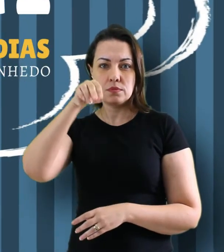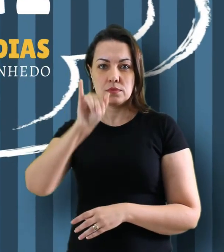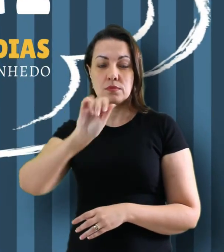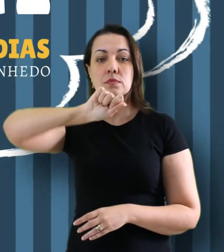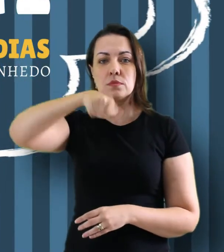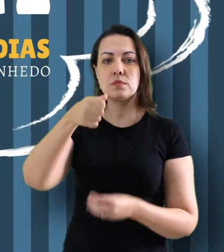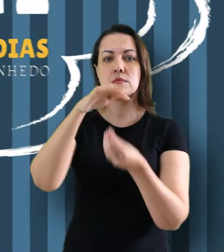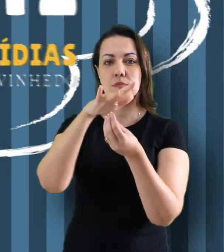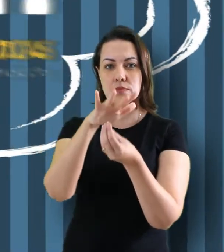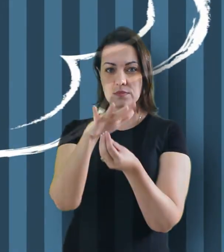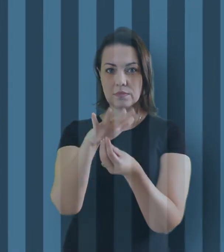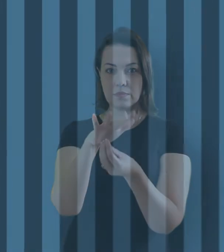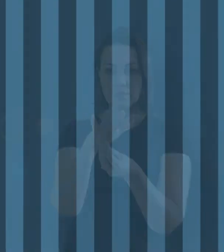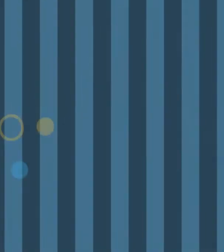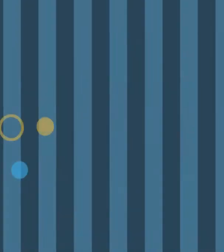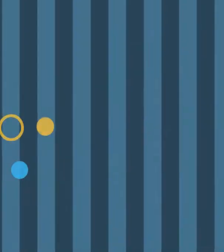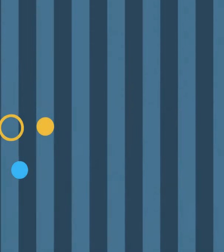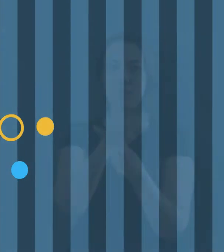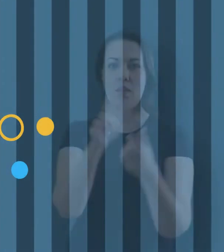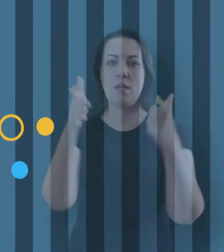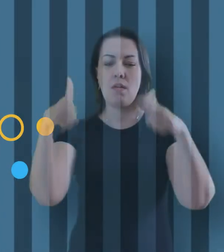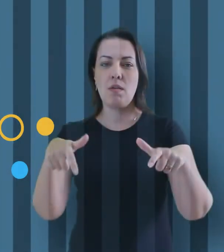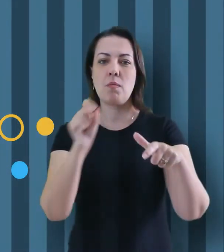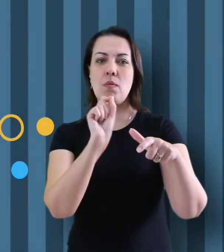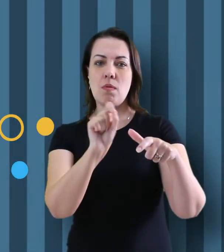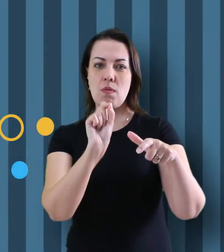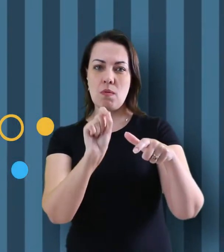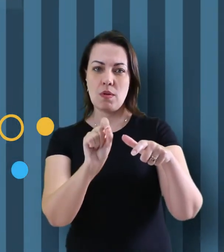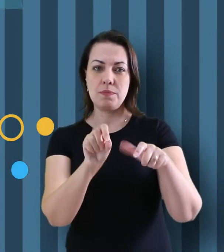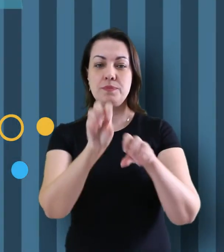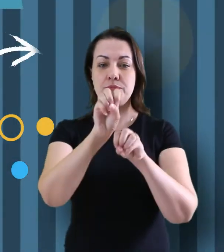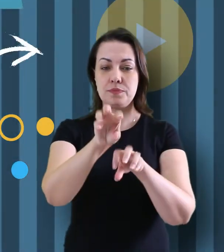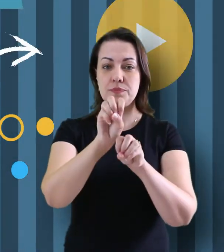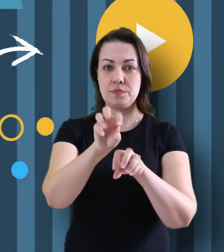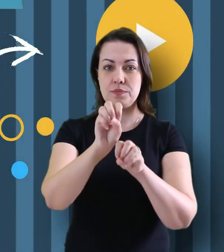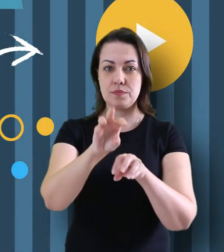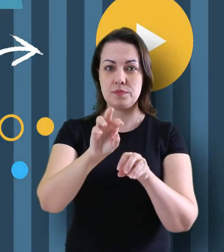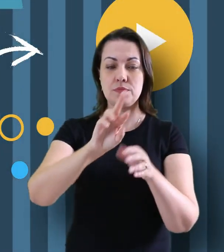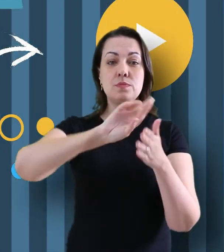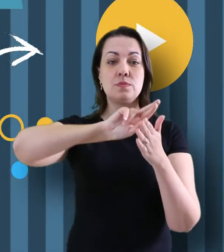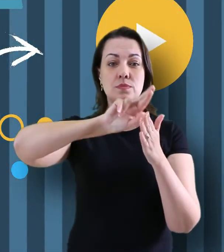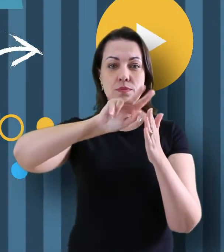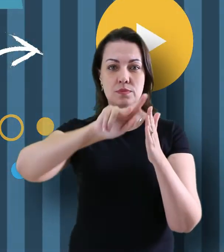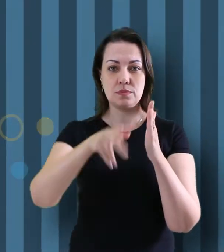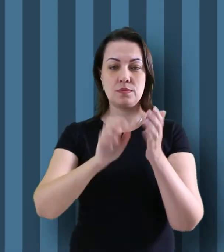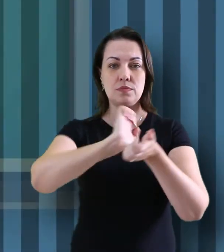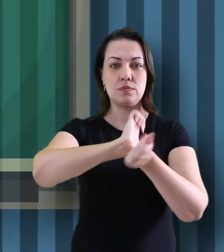Central de Formação e Mídias. Esse espaço trará formações em diferentes mídias, possibilitando a